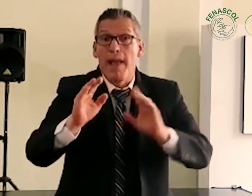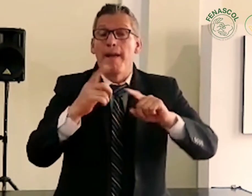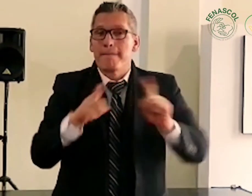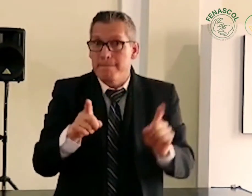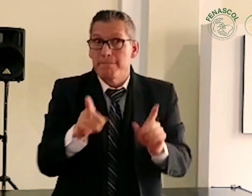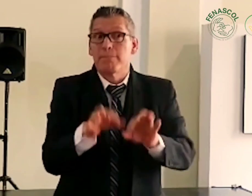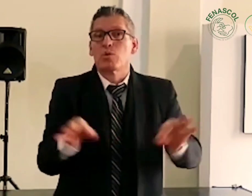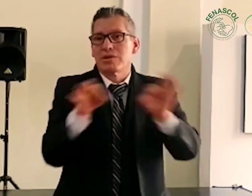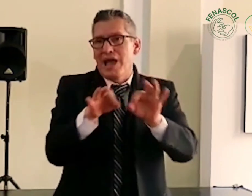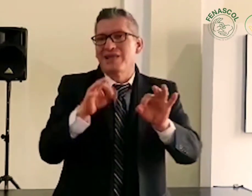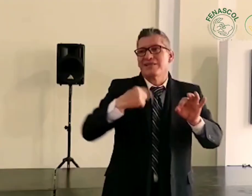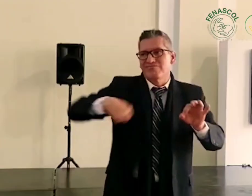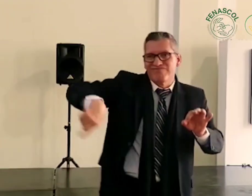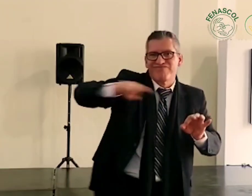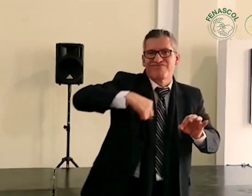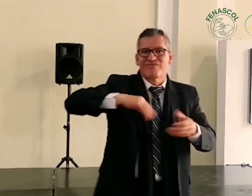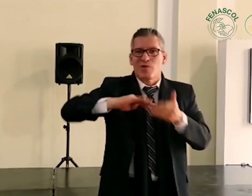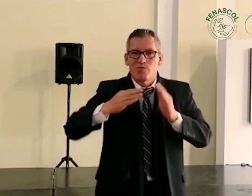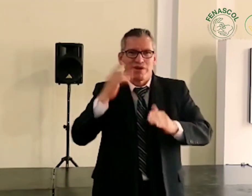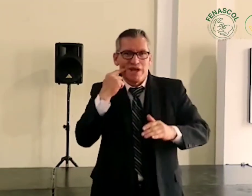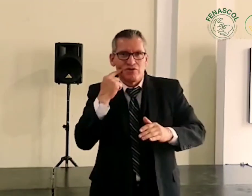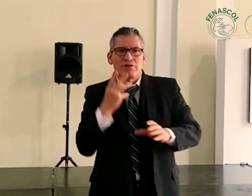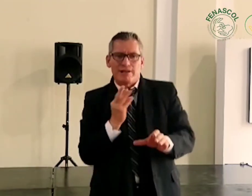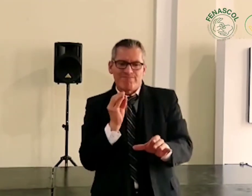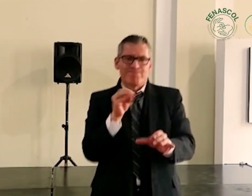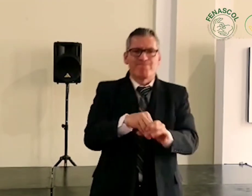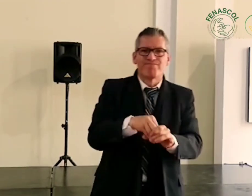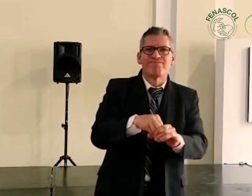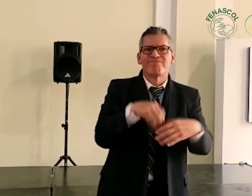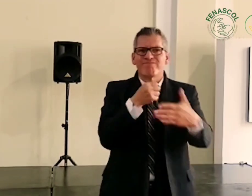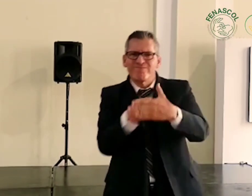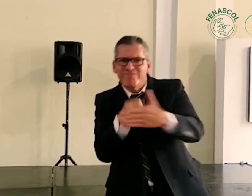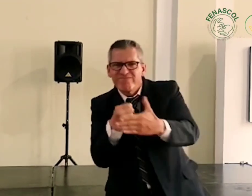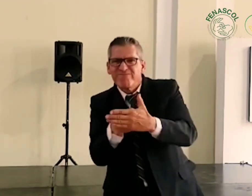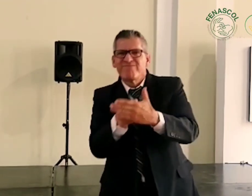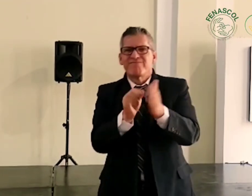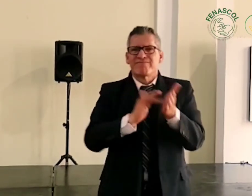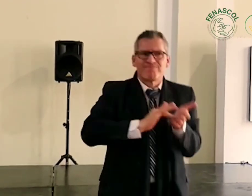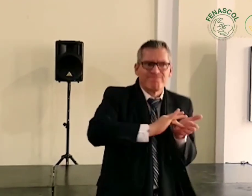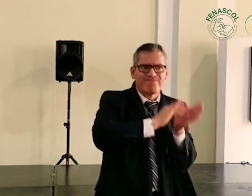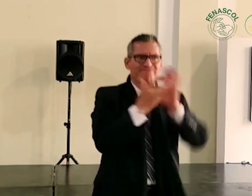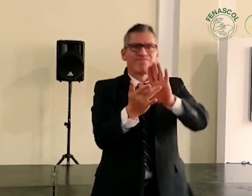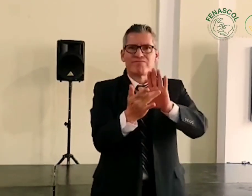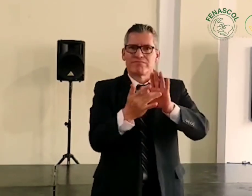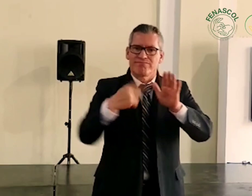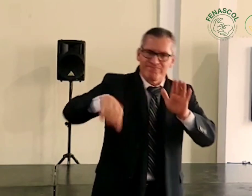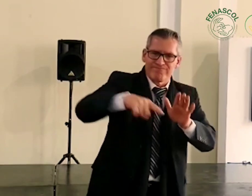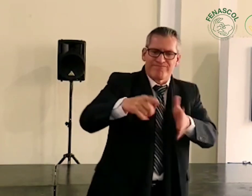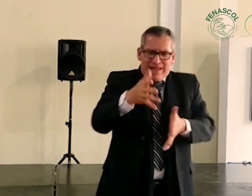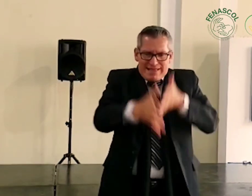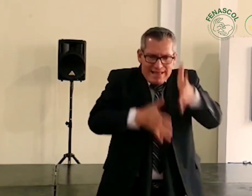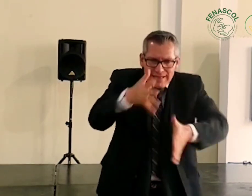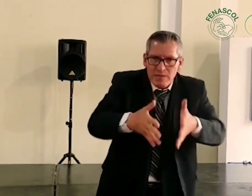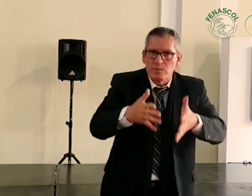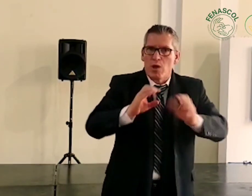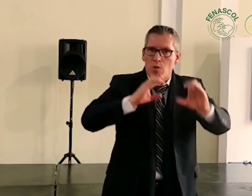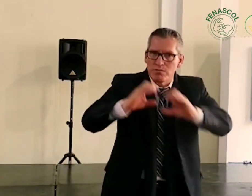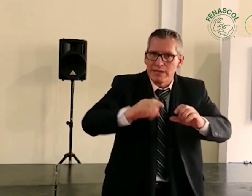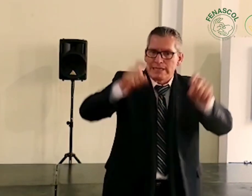presidencial. Es importante que la comunidad sorda sea incluida, que podamos incidir, visibilizar nuestra lengua de